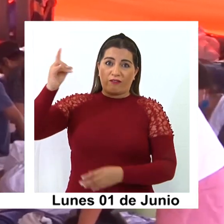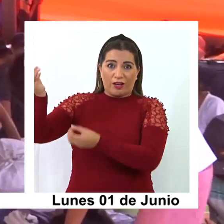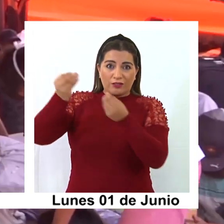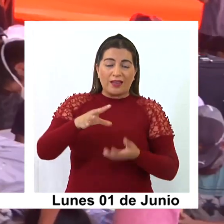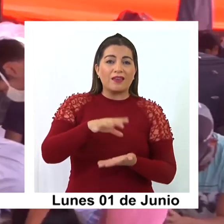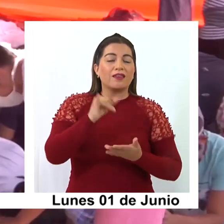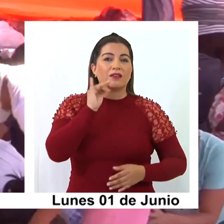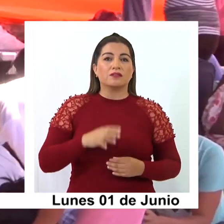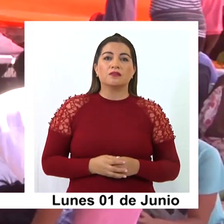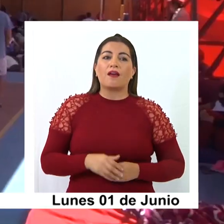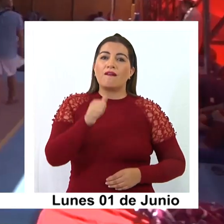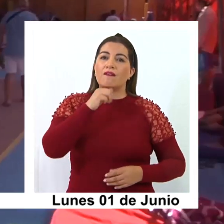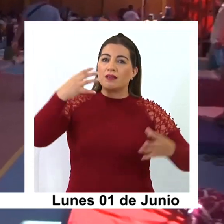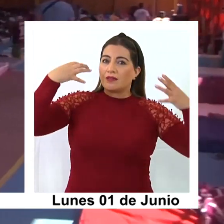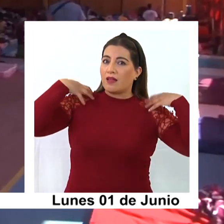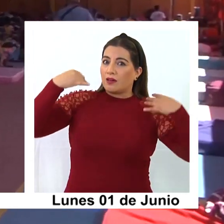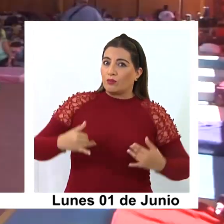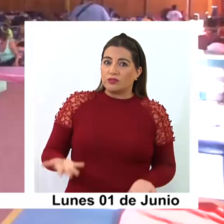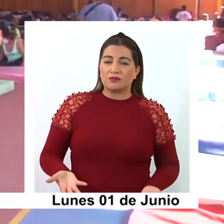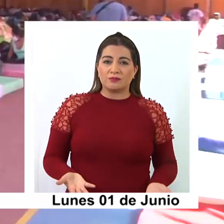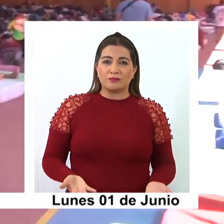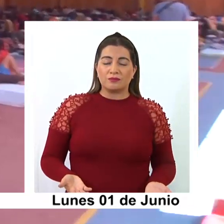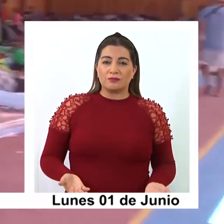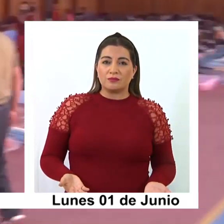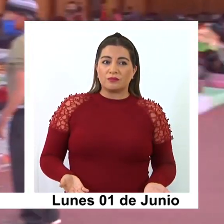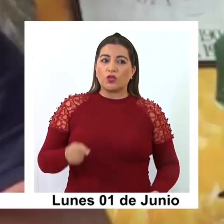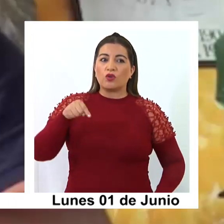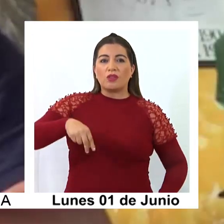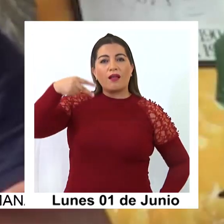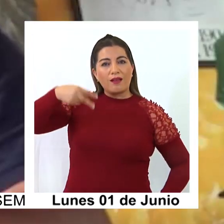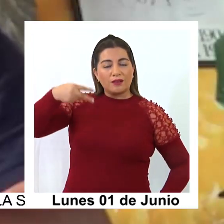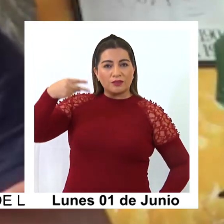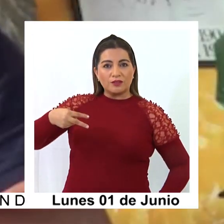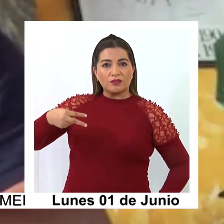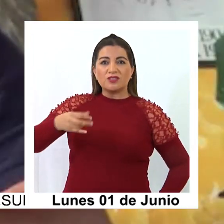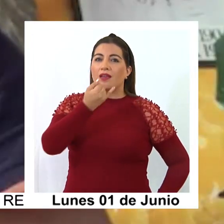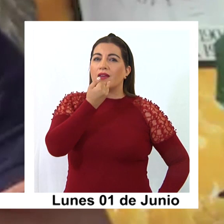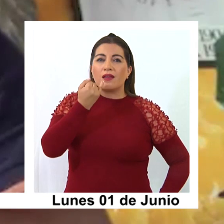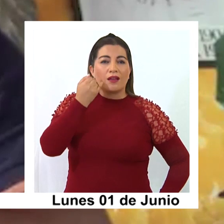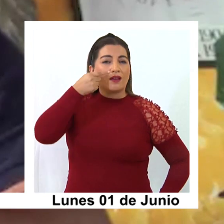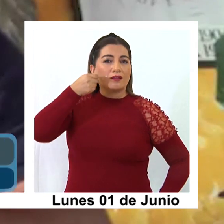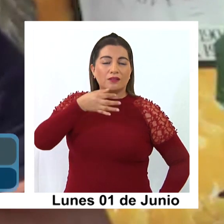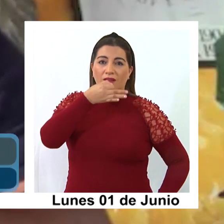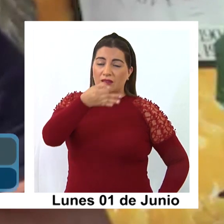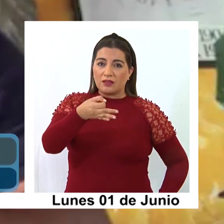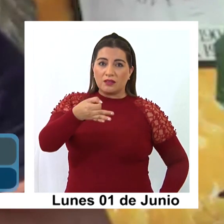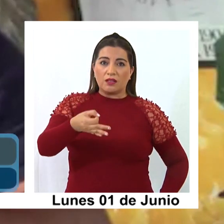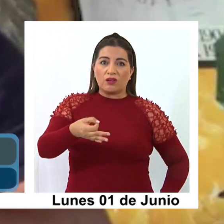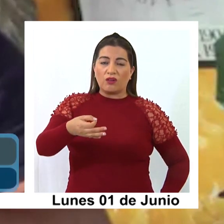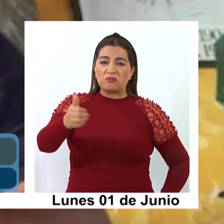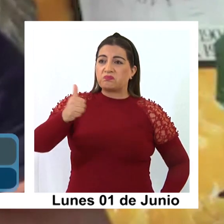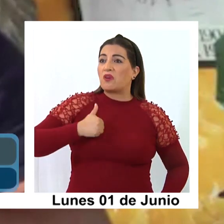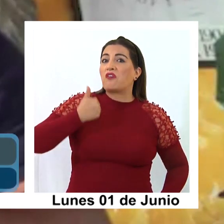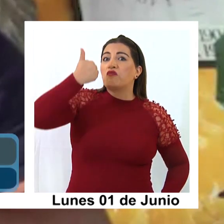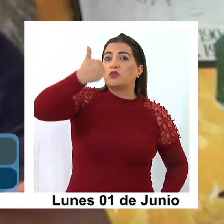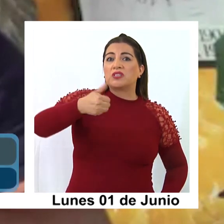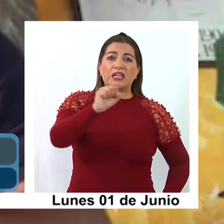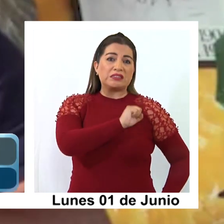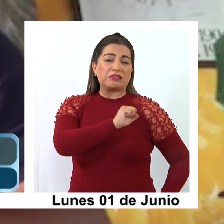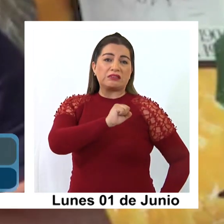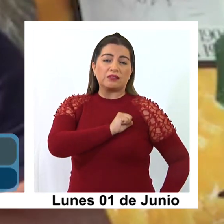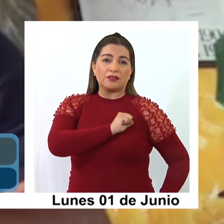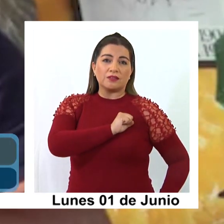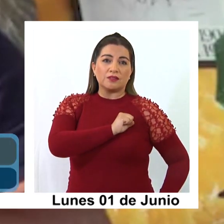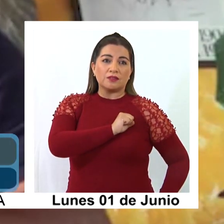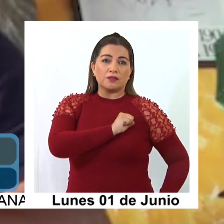a la ciudad. Me encuentro súper irresponsable que hoy día en las noticias el intendente esté a disposición de Santiago